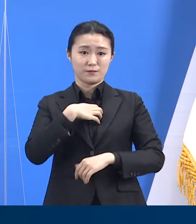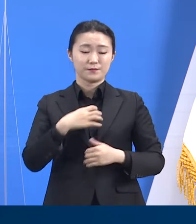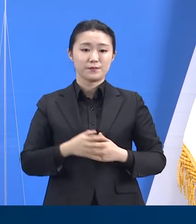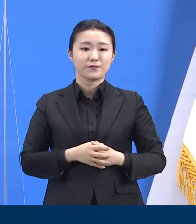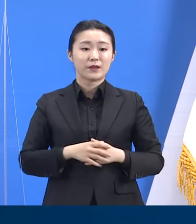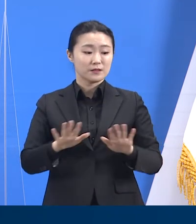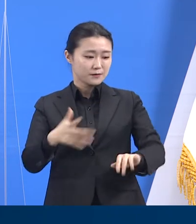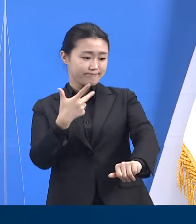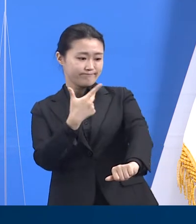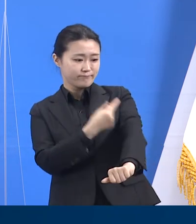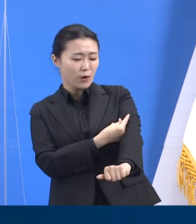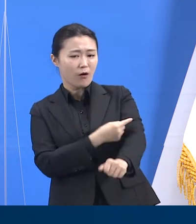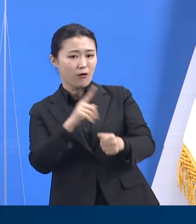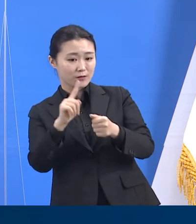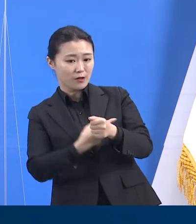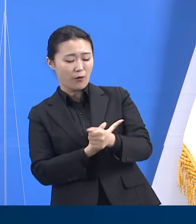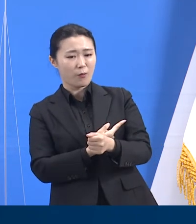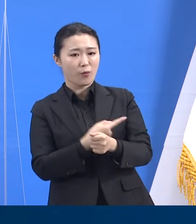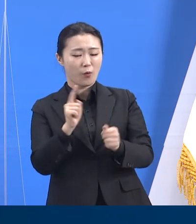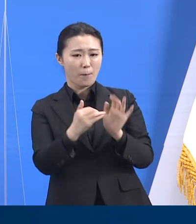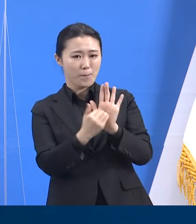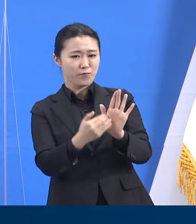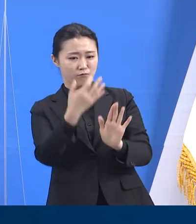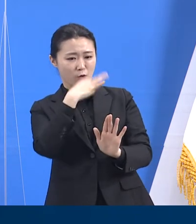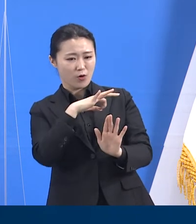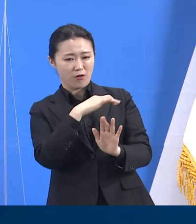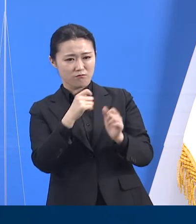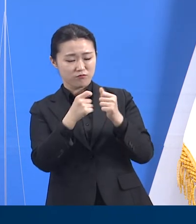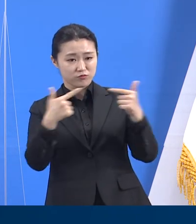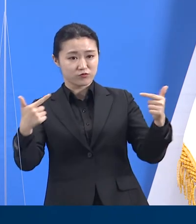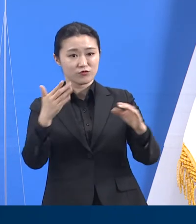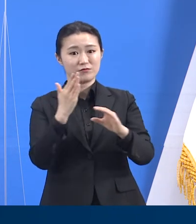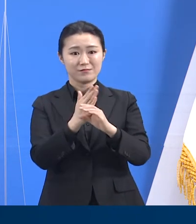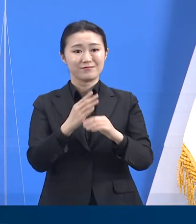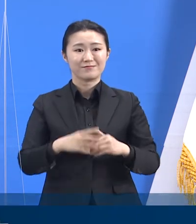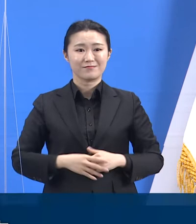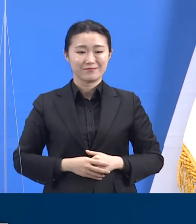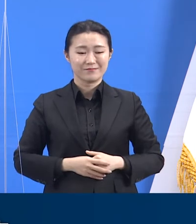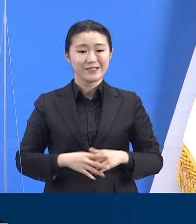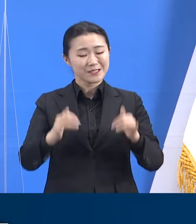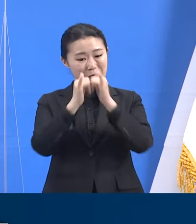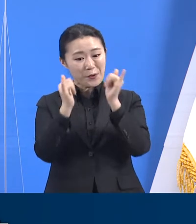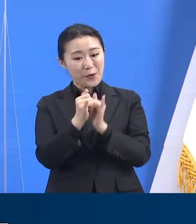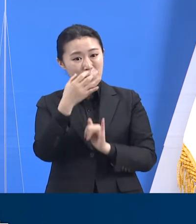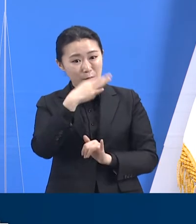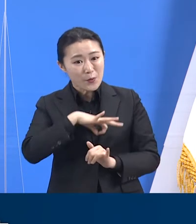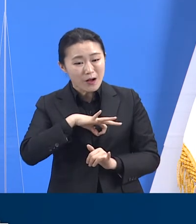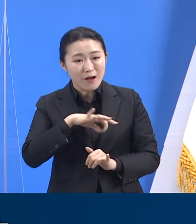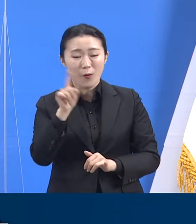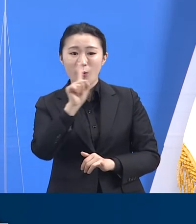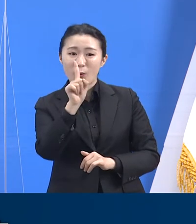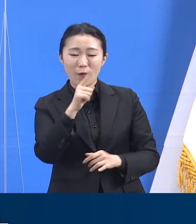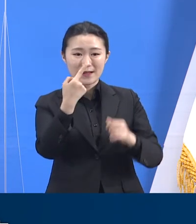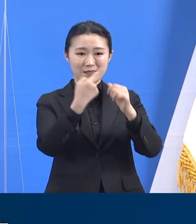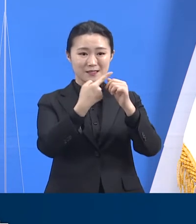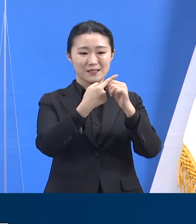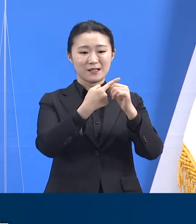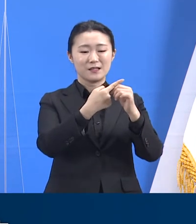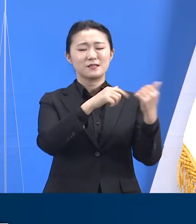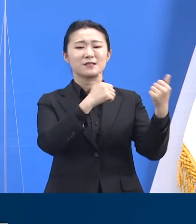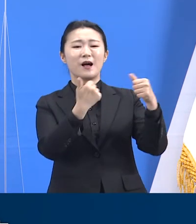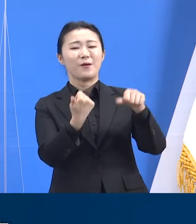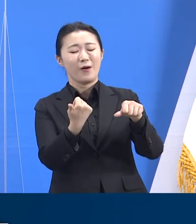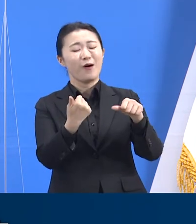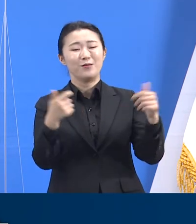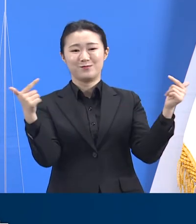사회에 얻어진 효과는 크게 두 가지입니다. 하나는 사망을 줄이는 등 사회가 보건의료적으로 더